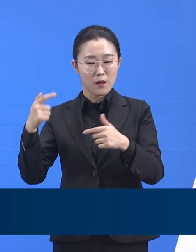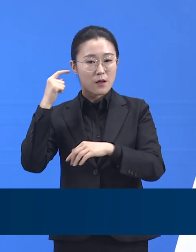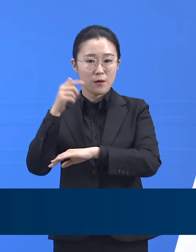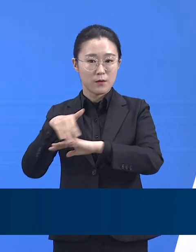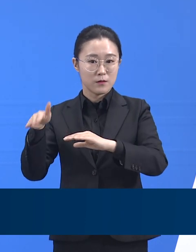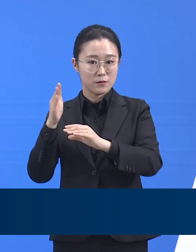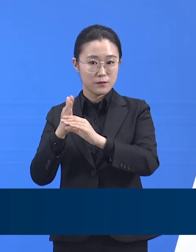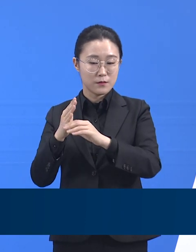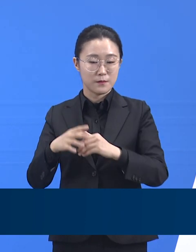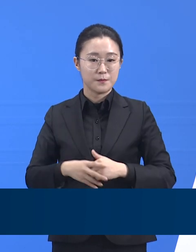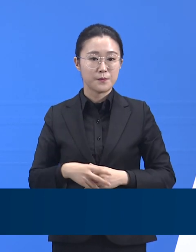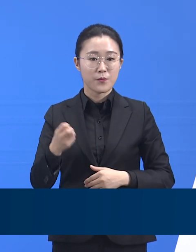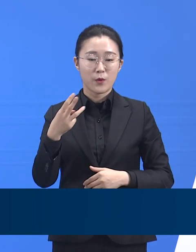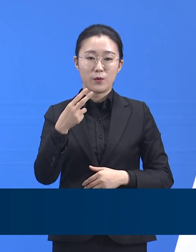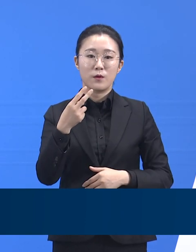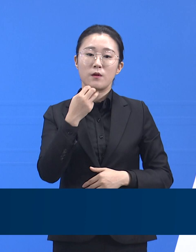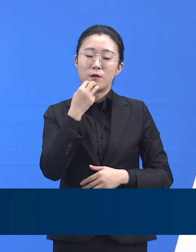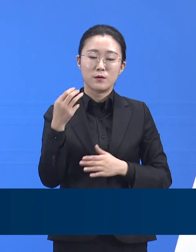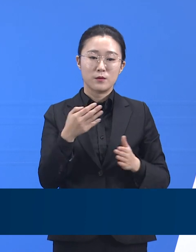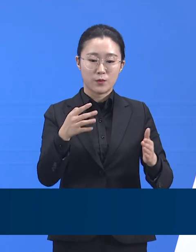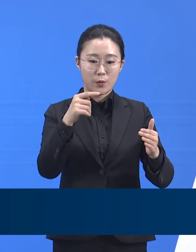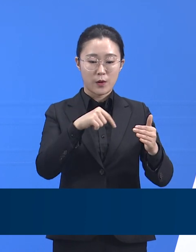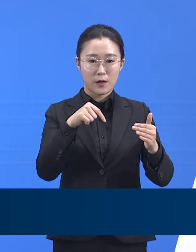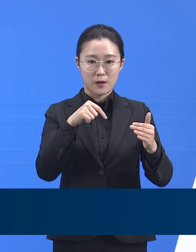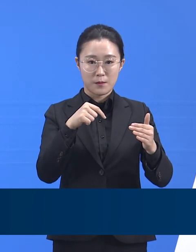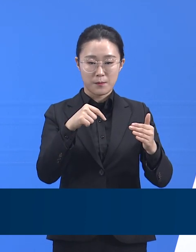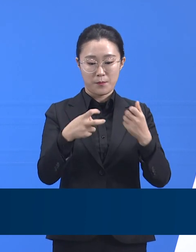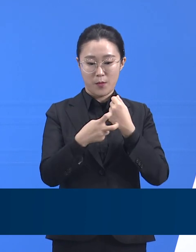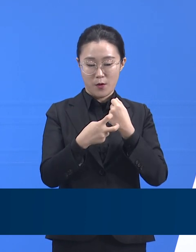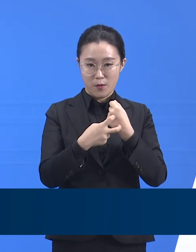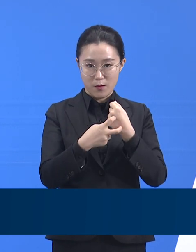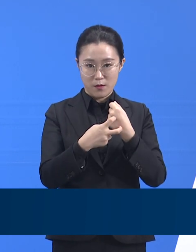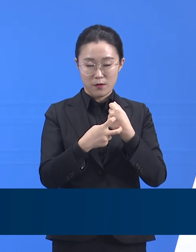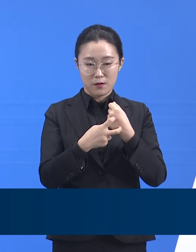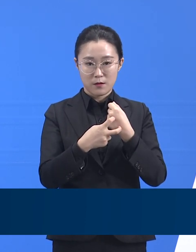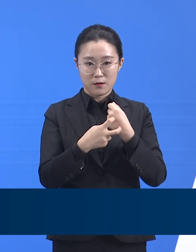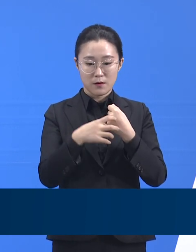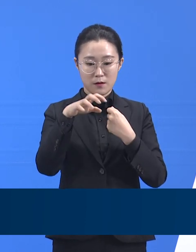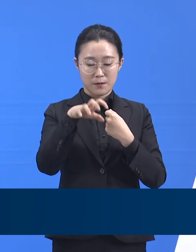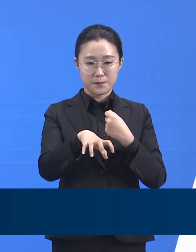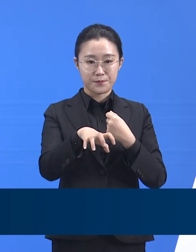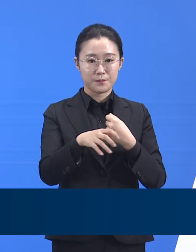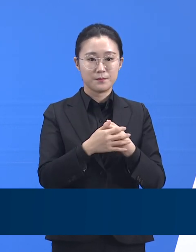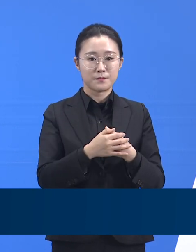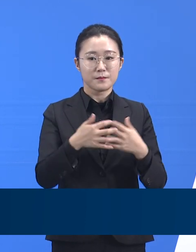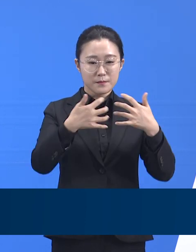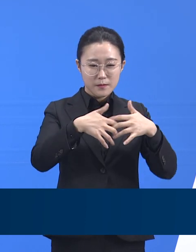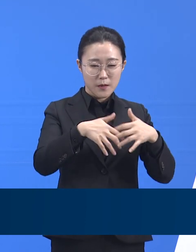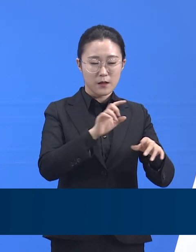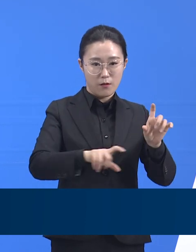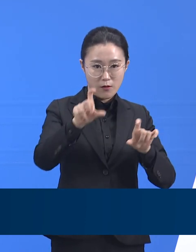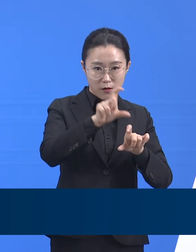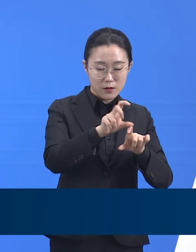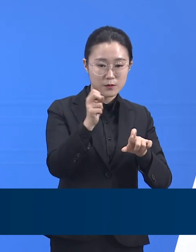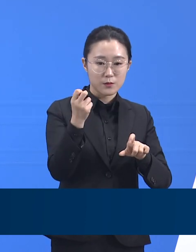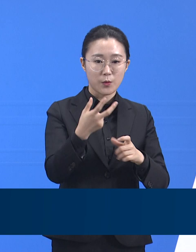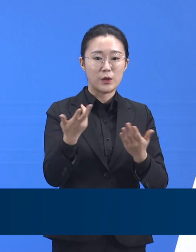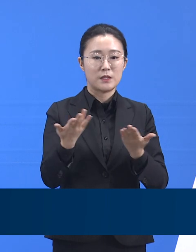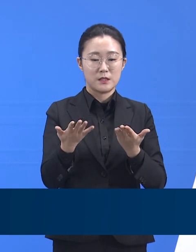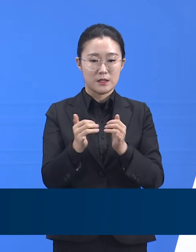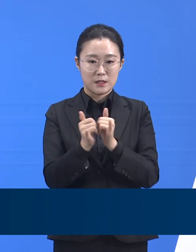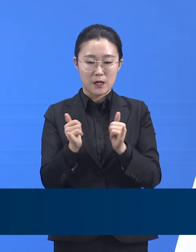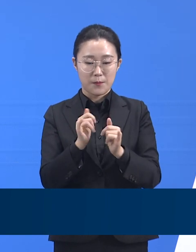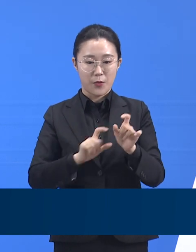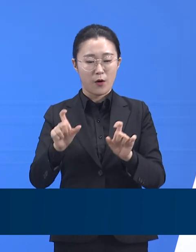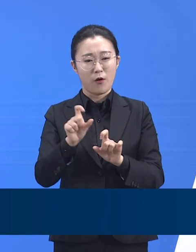공공병원에 의료장비를 더 추가로 배치하고, 민간인력을 추가로 모집하여 투입하여, 12월